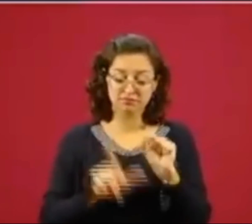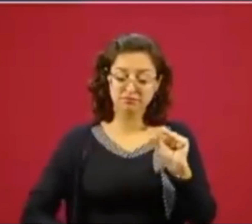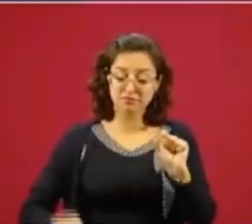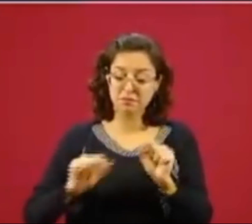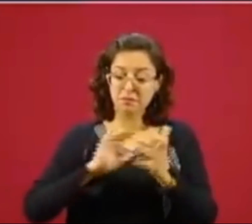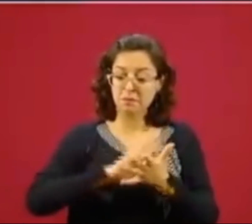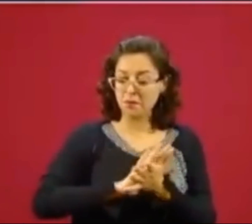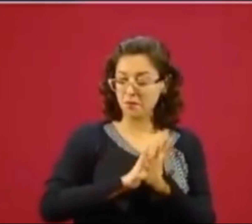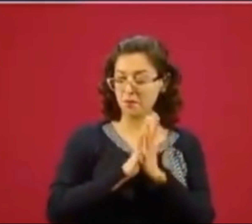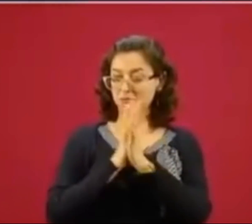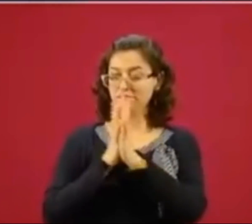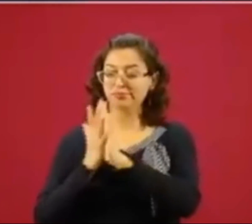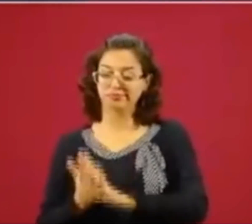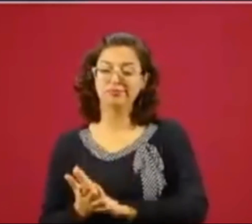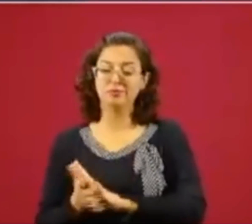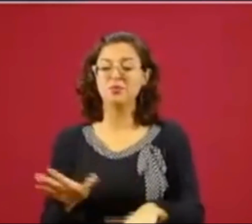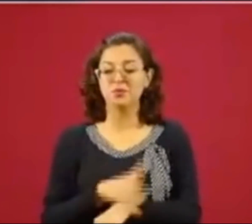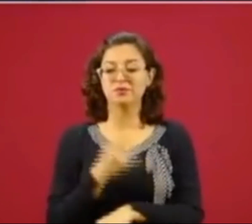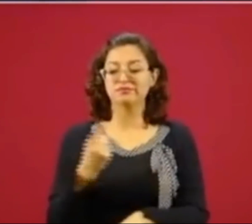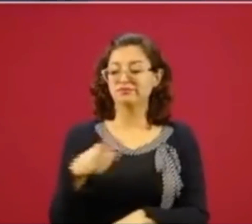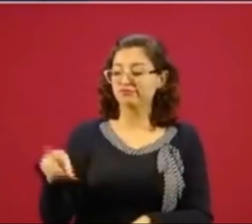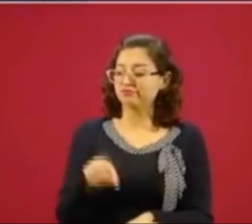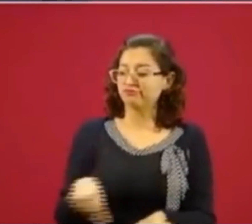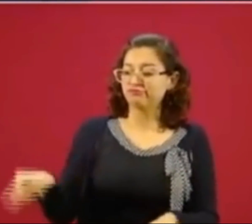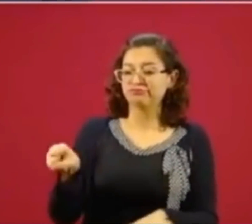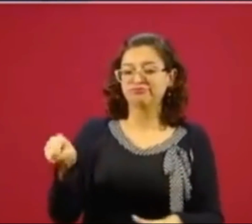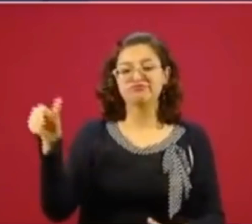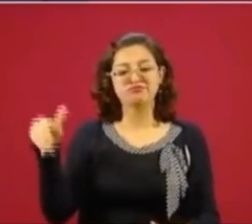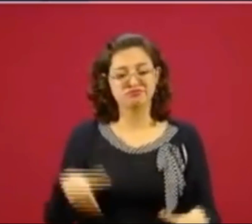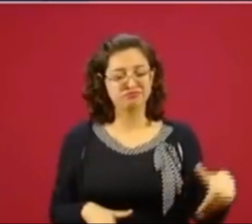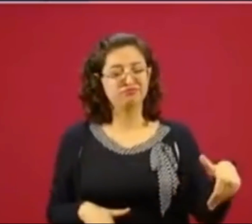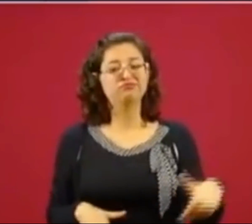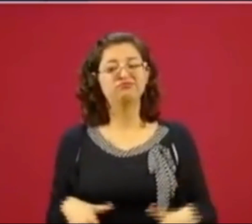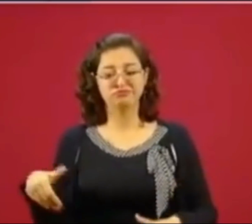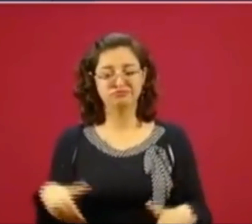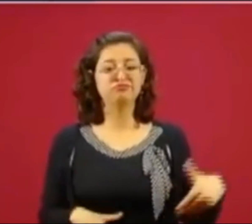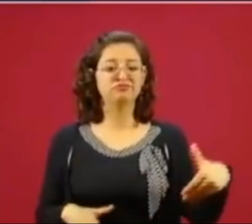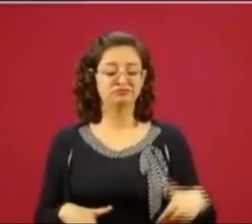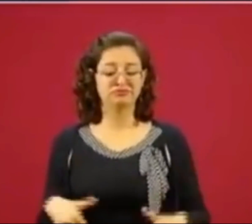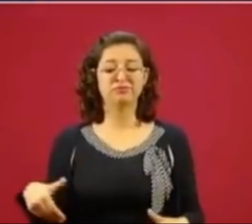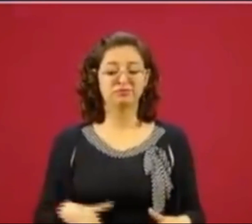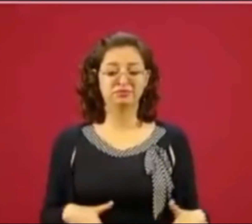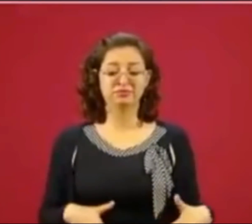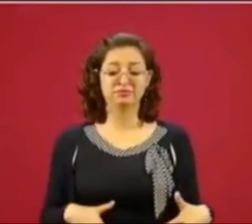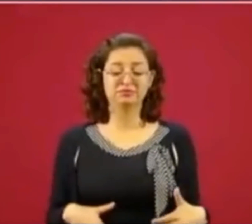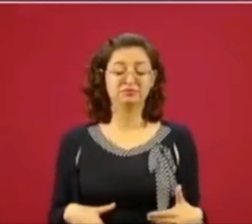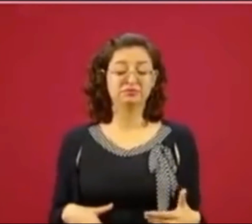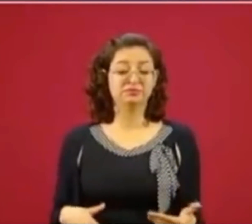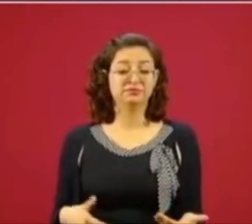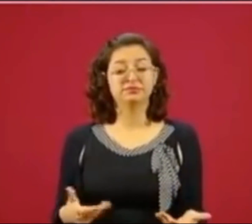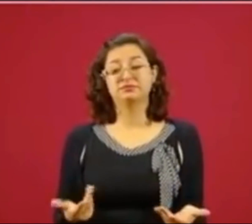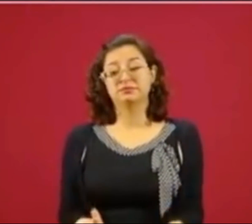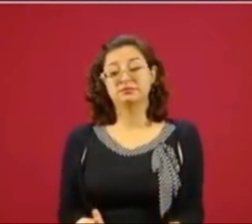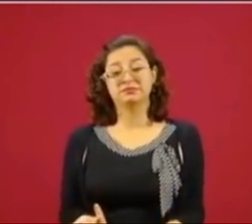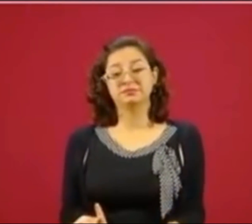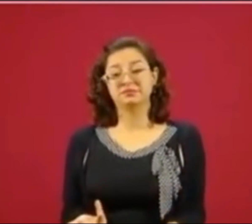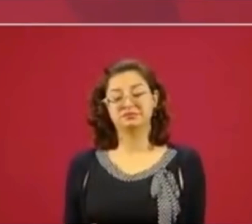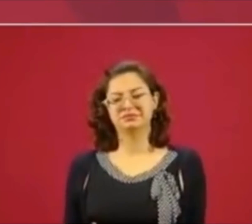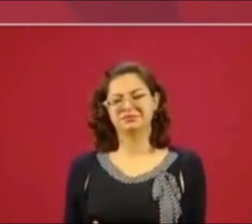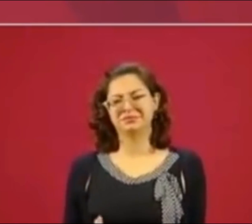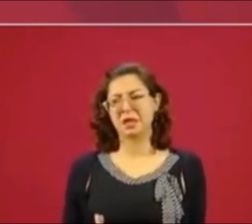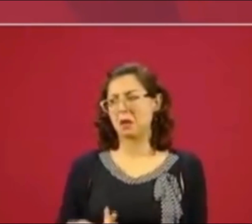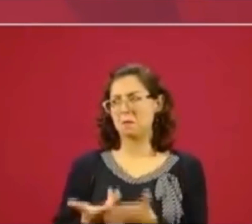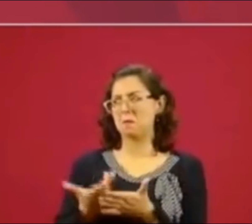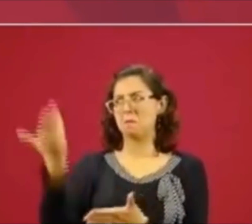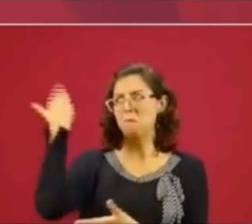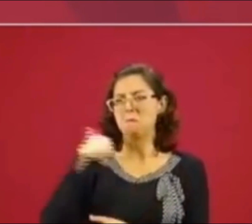y están muy molestos los conservadores nunca se había se había dado una situación así